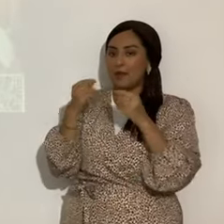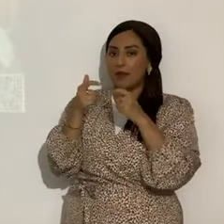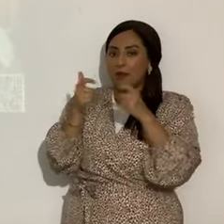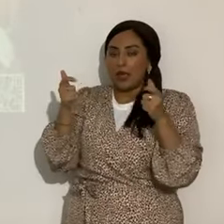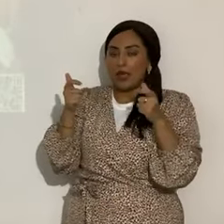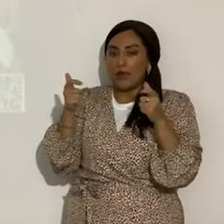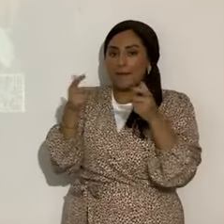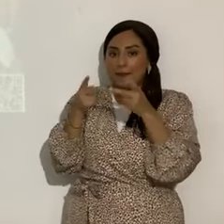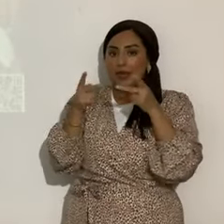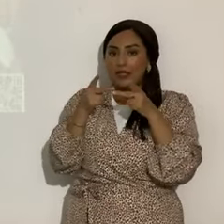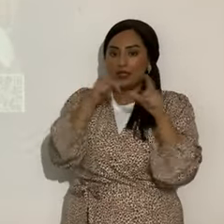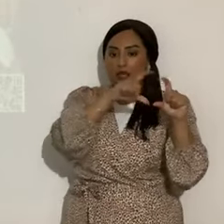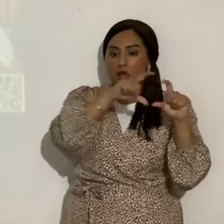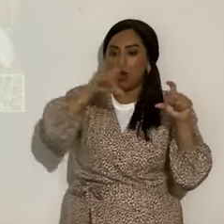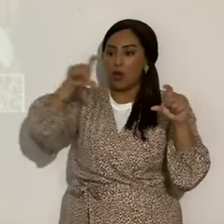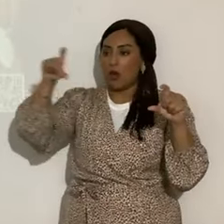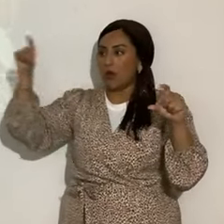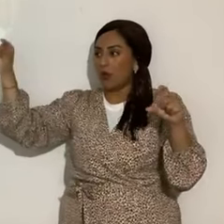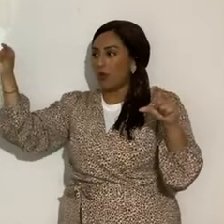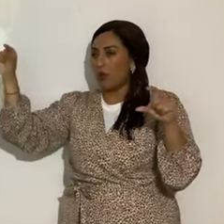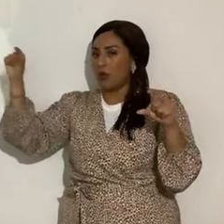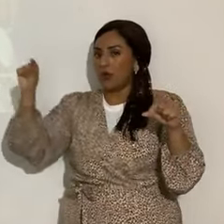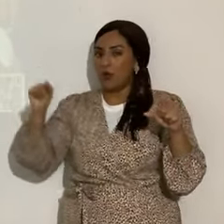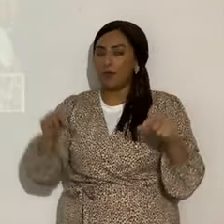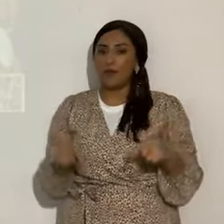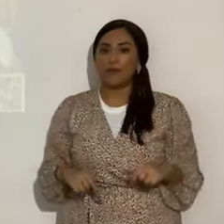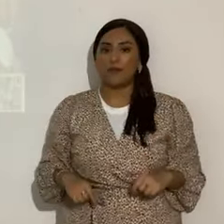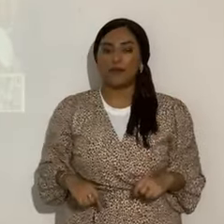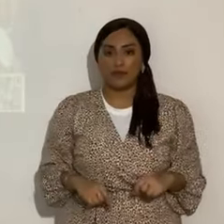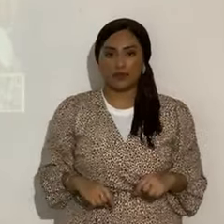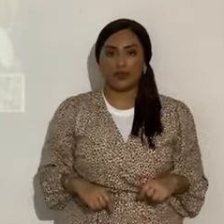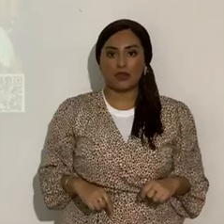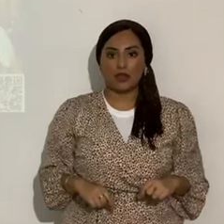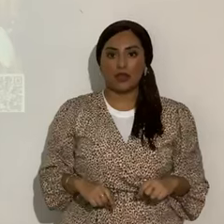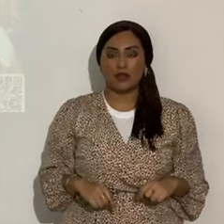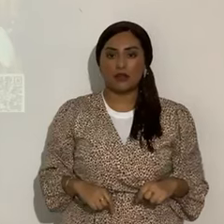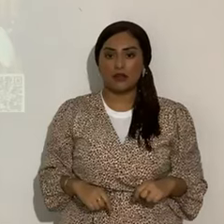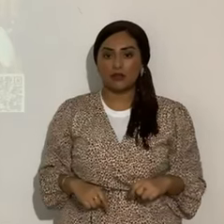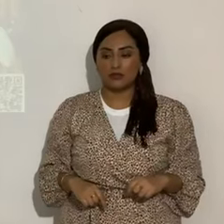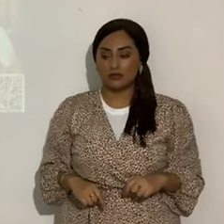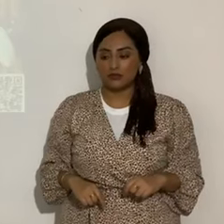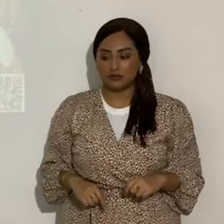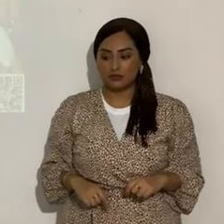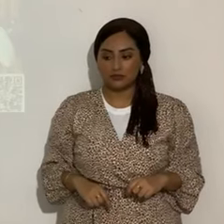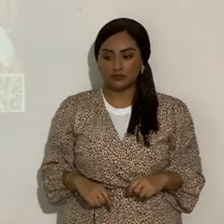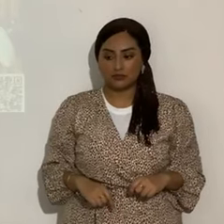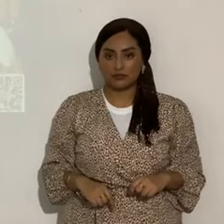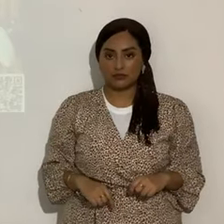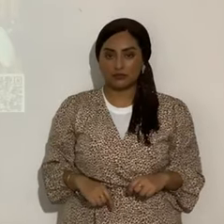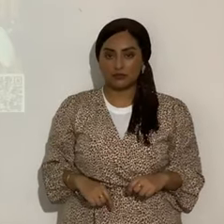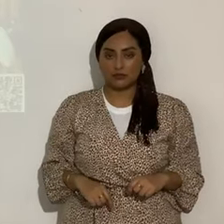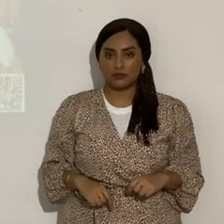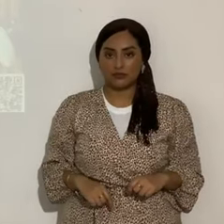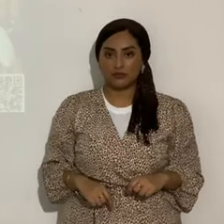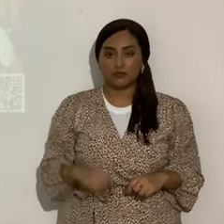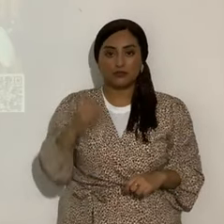y después la cola. ¿Sí? La parte gruesa es como donde se empuña la espada. Por eso Flavio